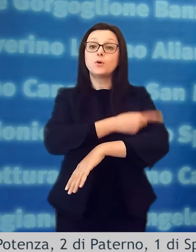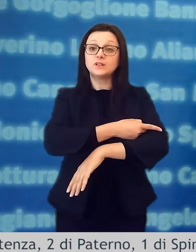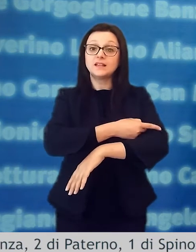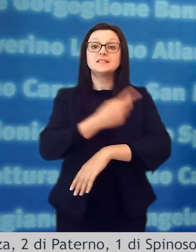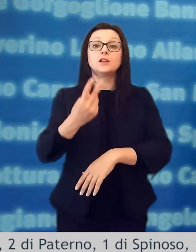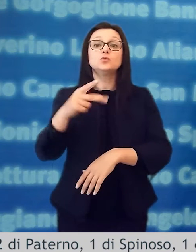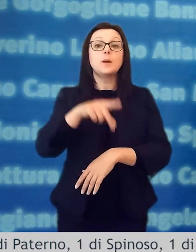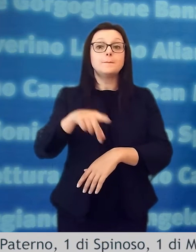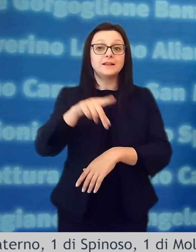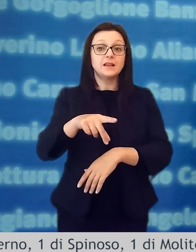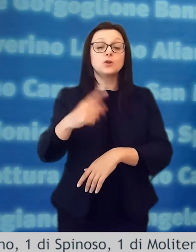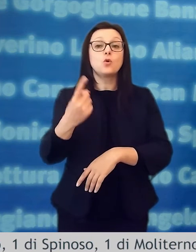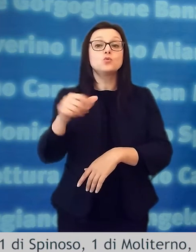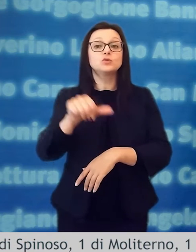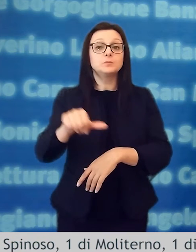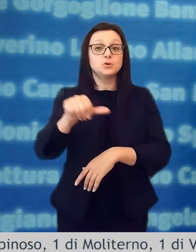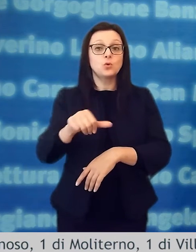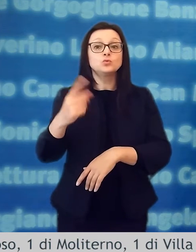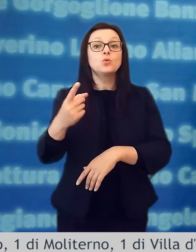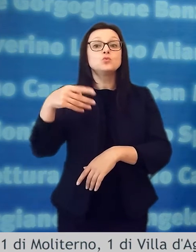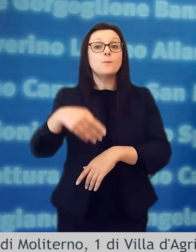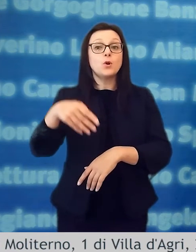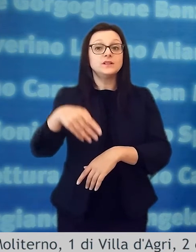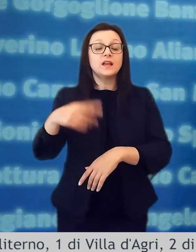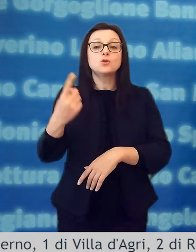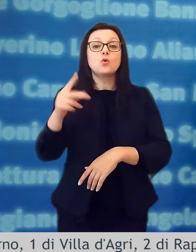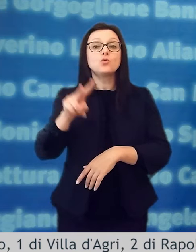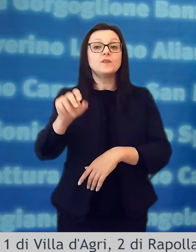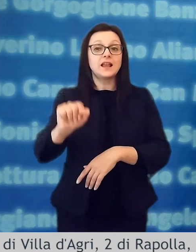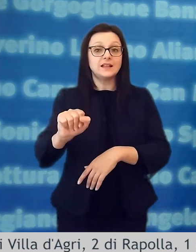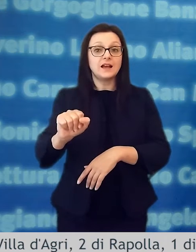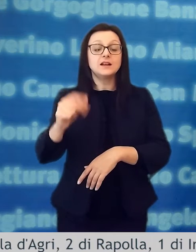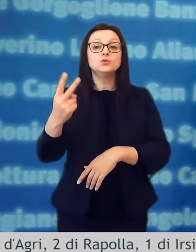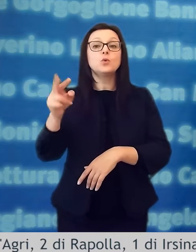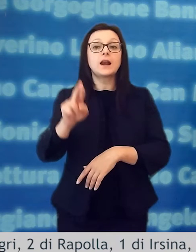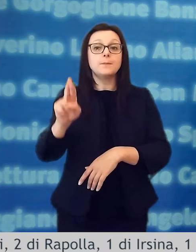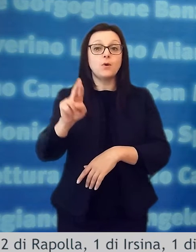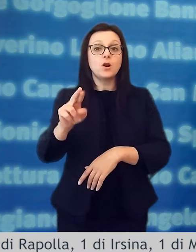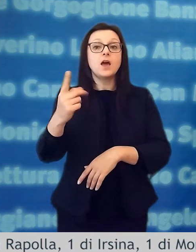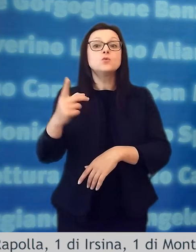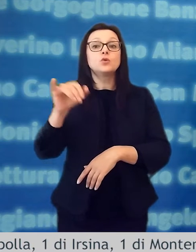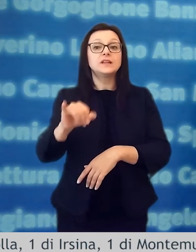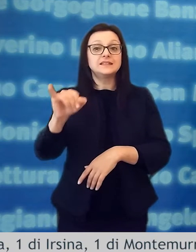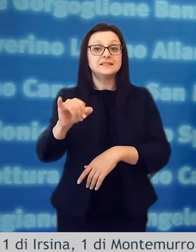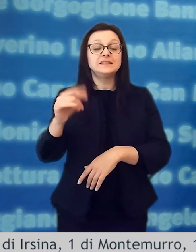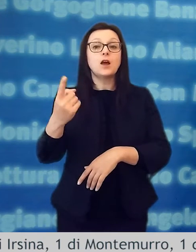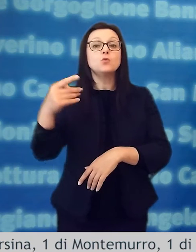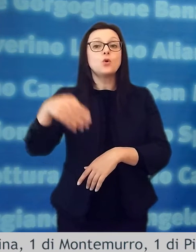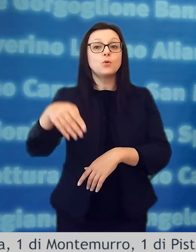9 di potenza 2 di paterno 1 di spinoso 1 di moliterno 1 di villa d'agri 2 di rapolla 1 di irsina